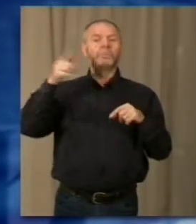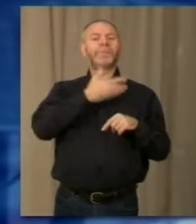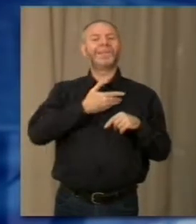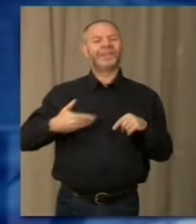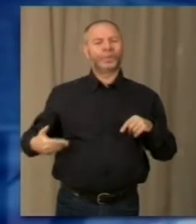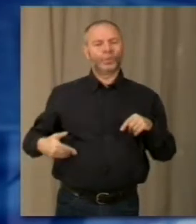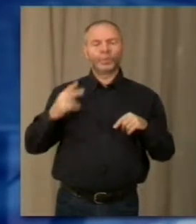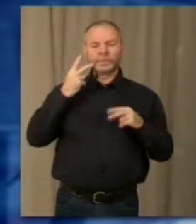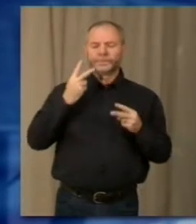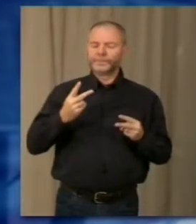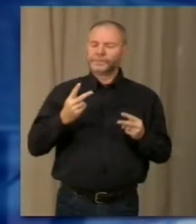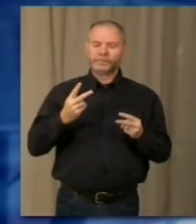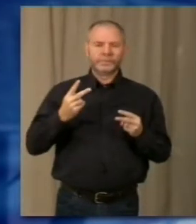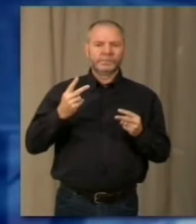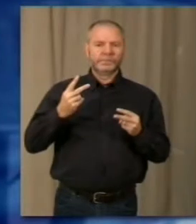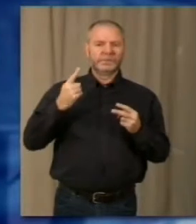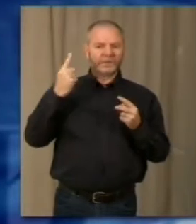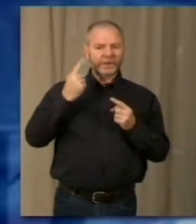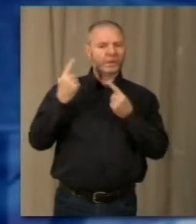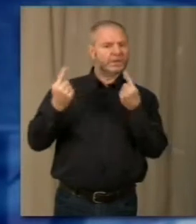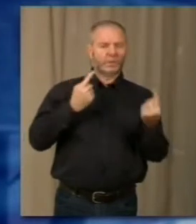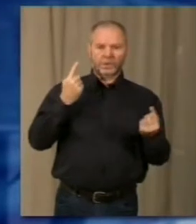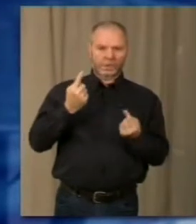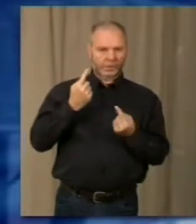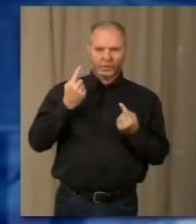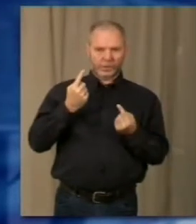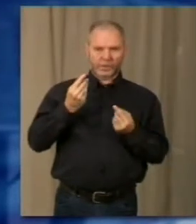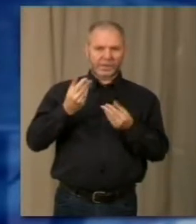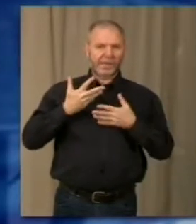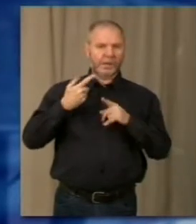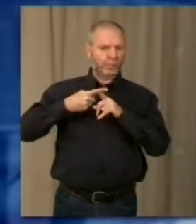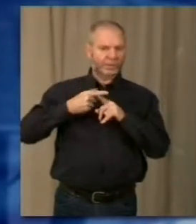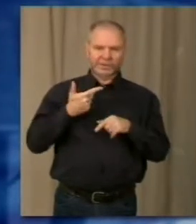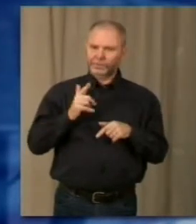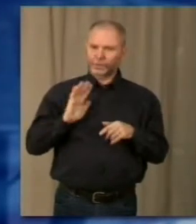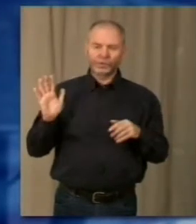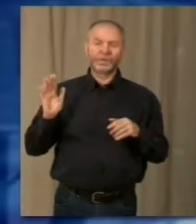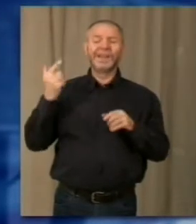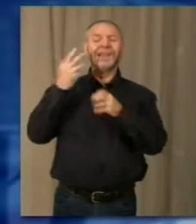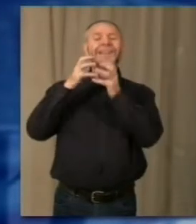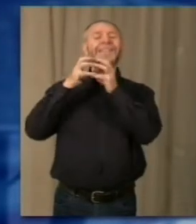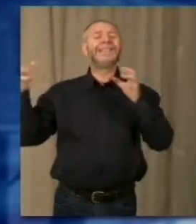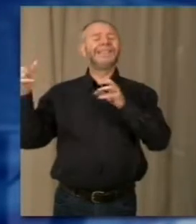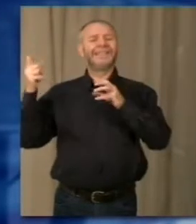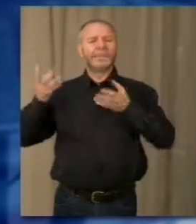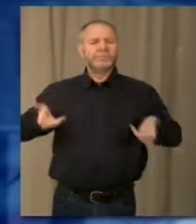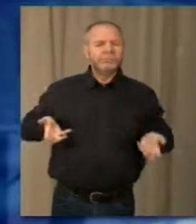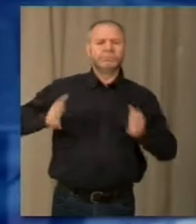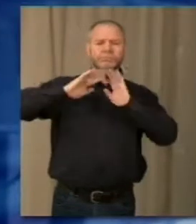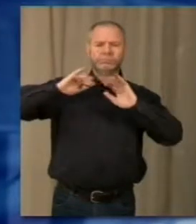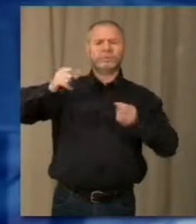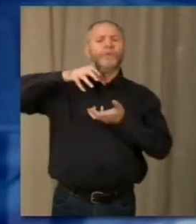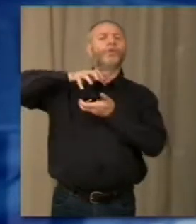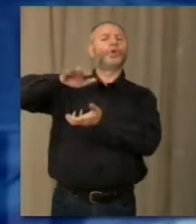il punto della situazione. Il quadro emerso è tutt'altro che confortante, l'intervento che la ditta è incaricata dal comune con i fondi messi a